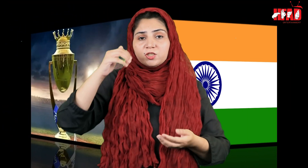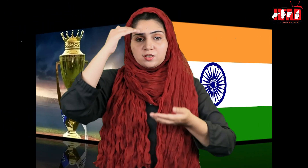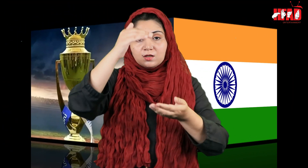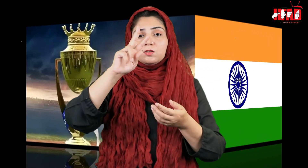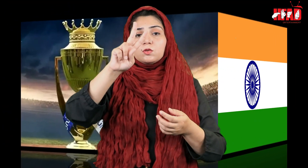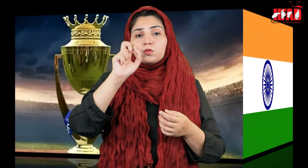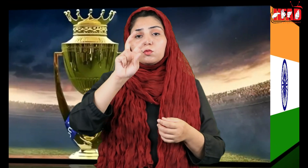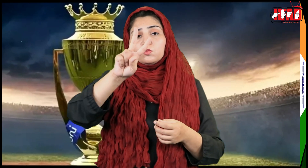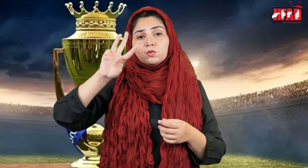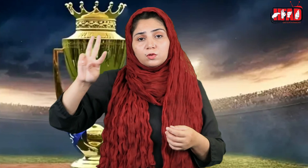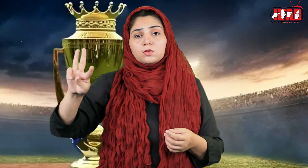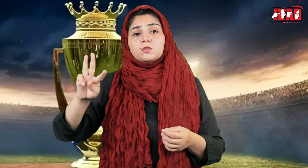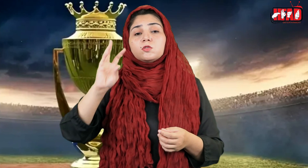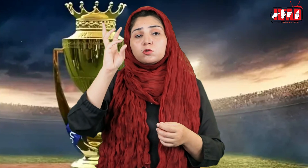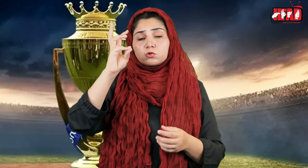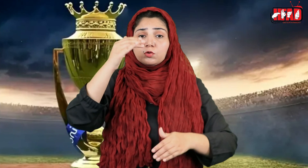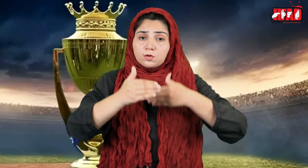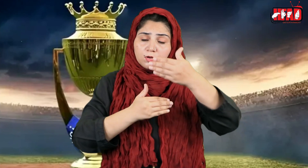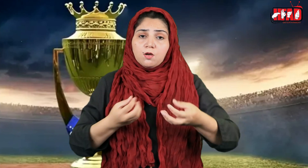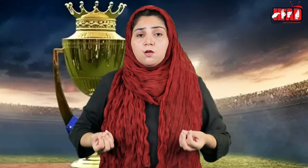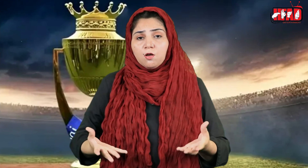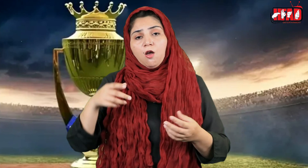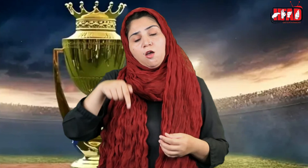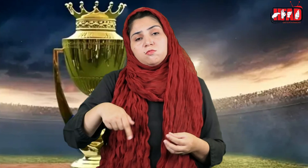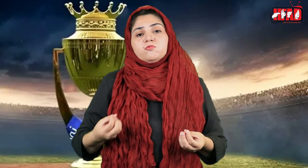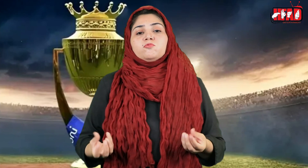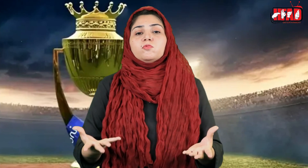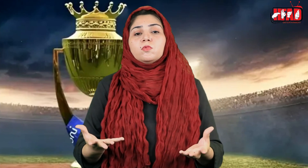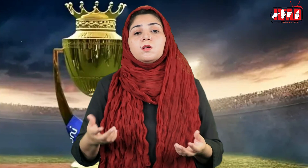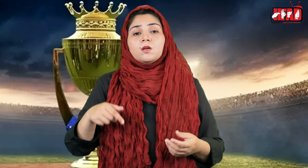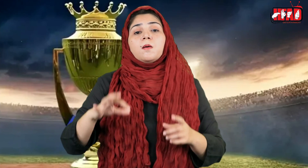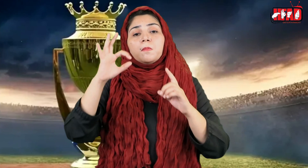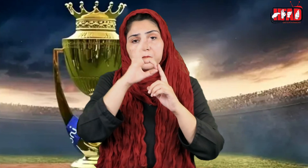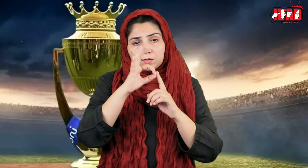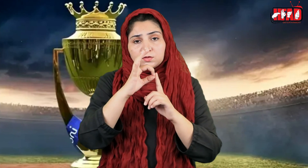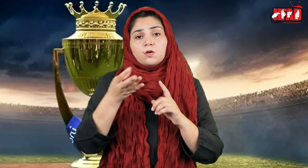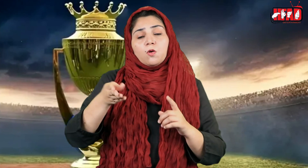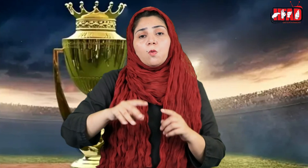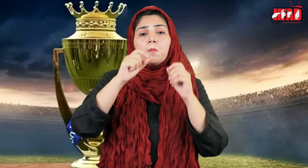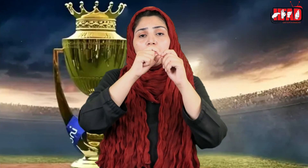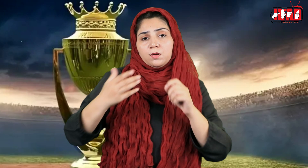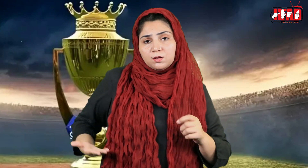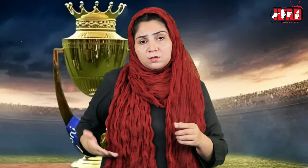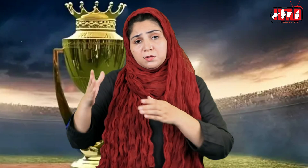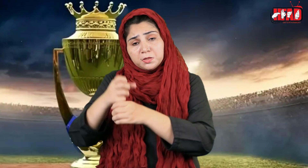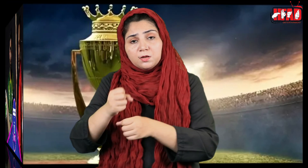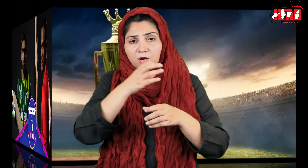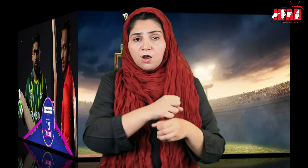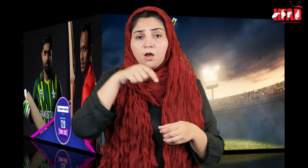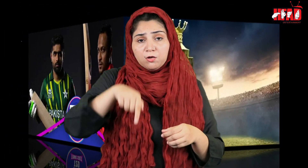ایشیا کپ دو ہزار تائیس کے سوپر پور مرحلے کا آغاز آج سے ہوگا پاکستان اور بنگلہ دیش کی ٹیمیں آج